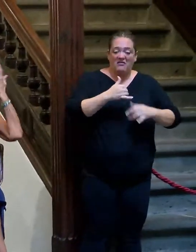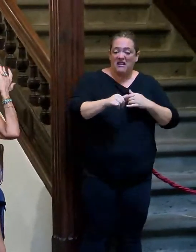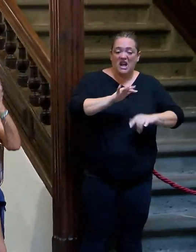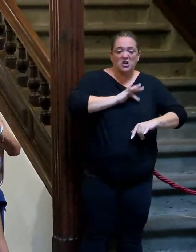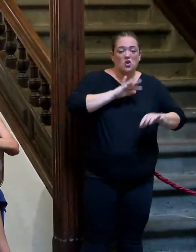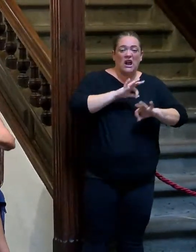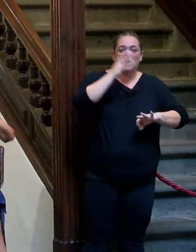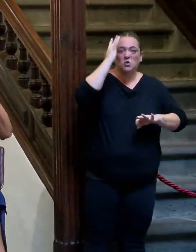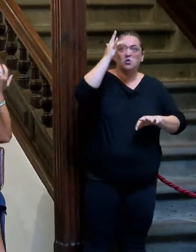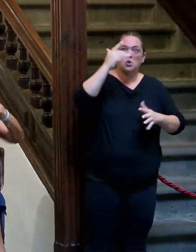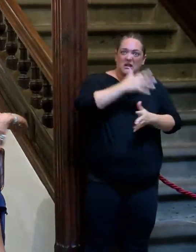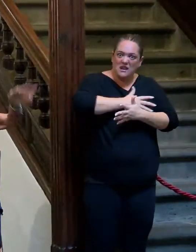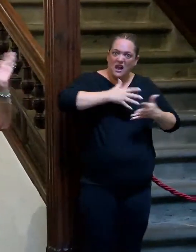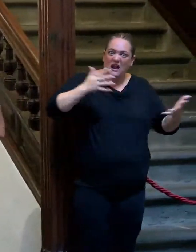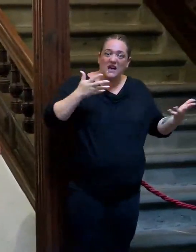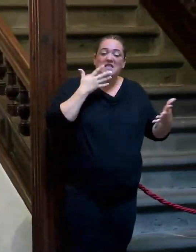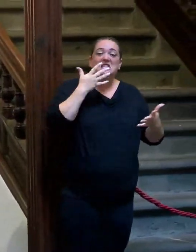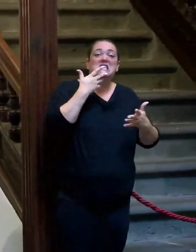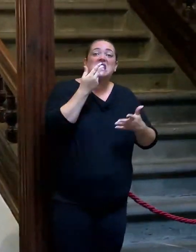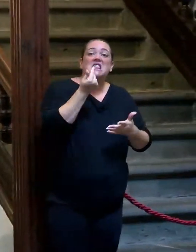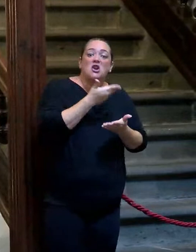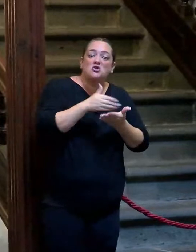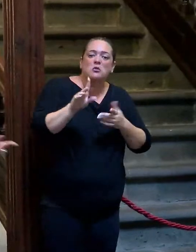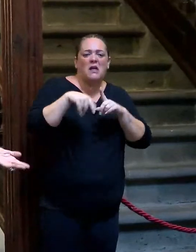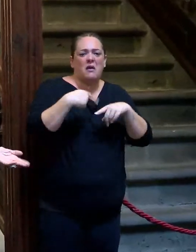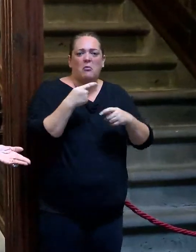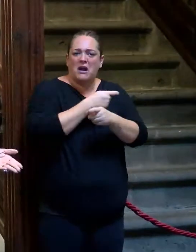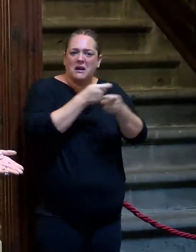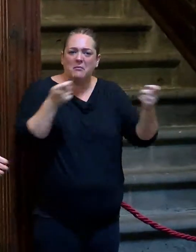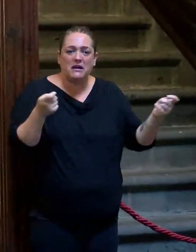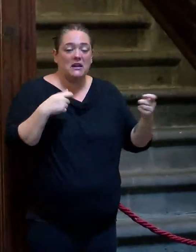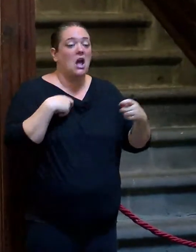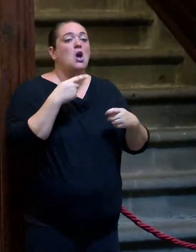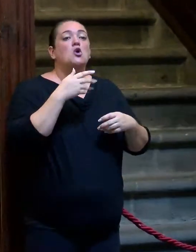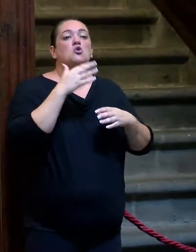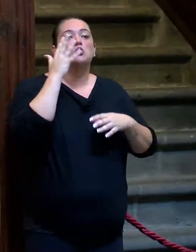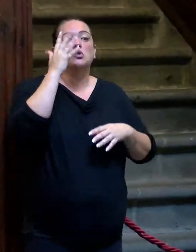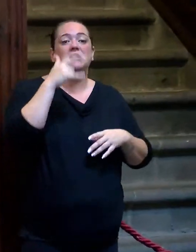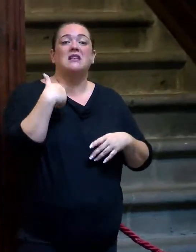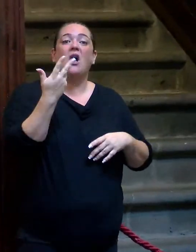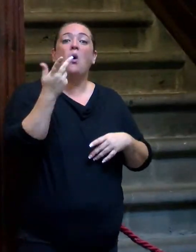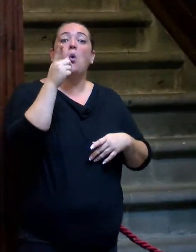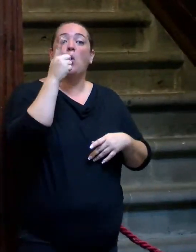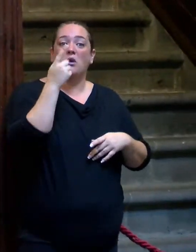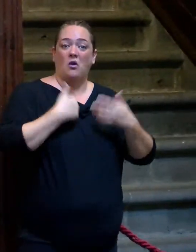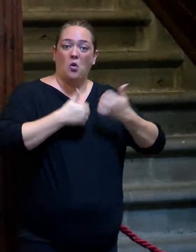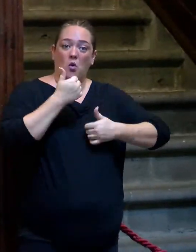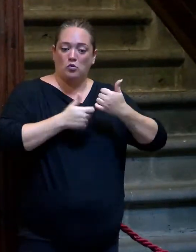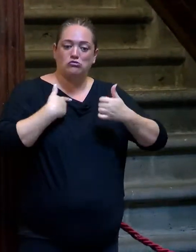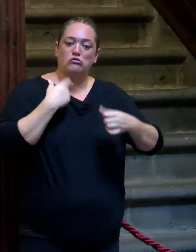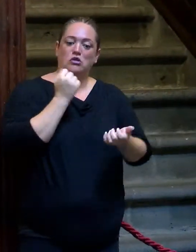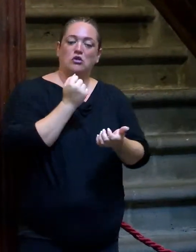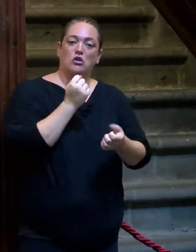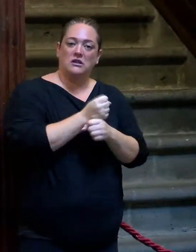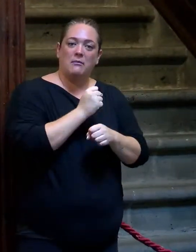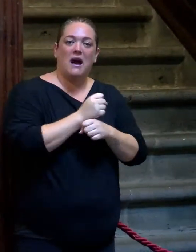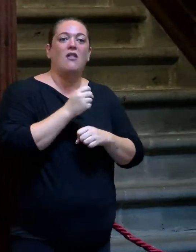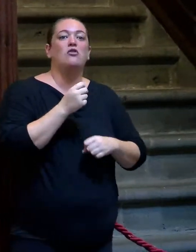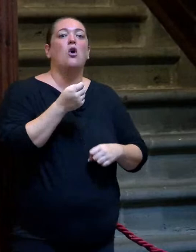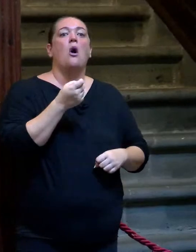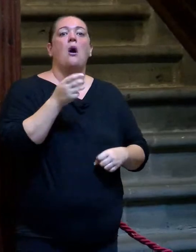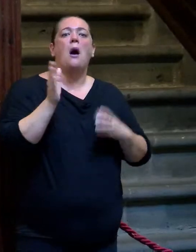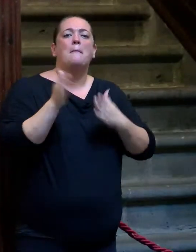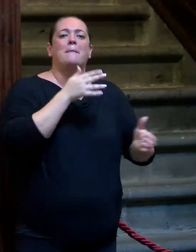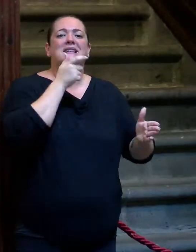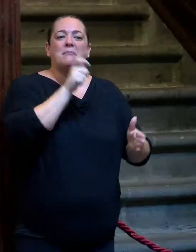Tú para soñar sueña grande. Si te sobra ya lo repartirás. Digo, pero voy a soñar con sete. Una que viene una vez a un concurso que estaba yo trabajando, seguro, un pasapalabra o eso,